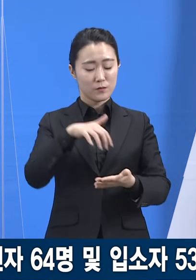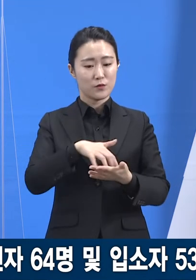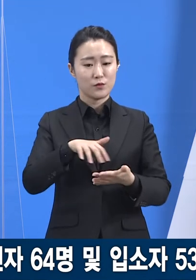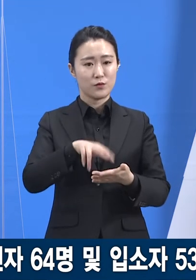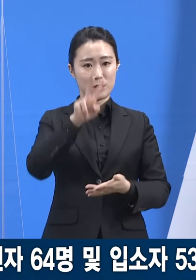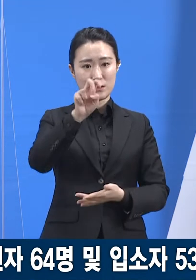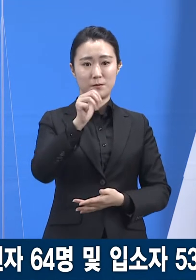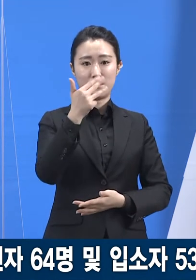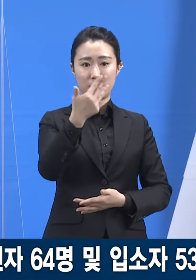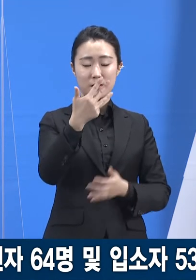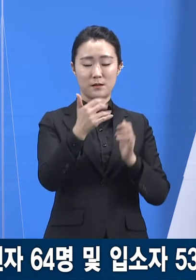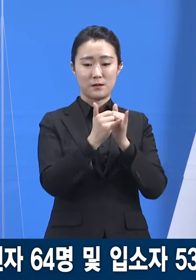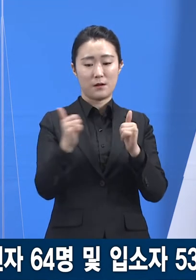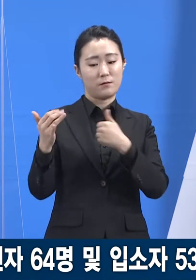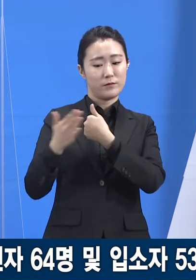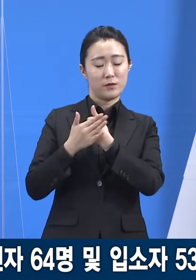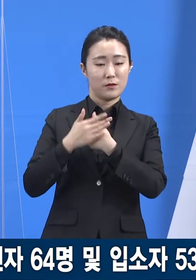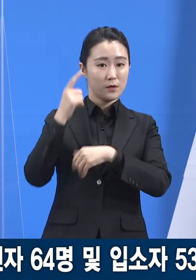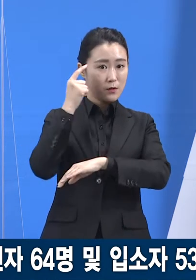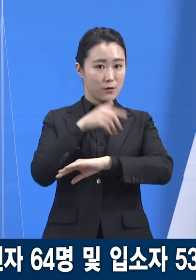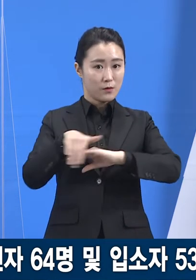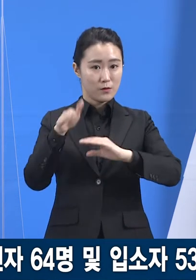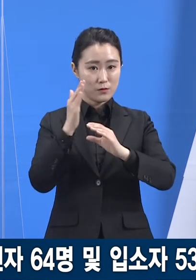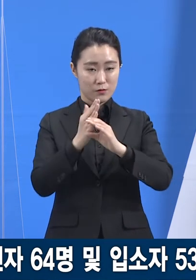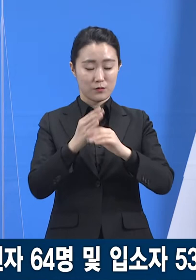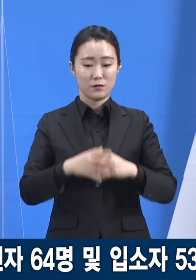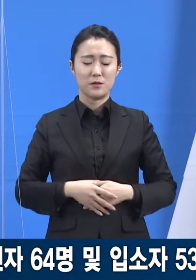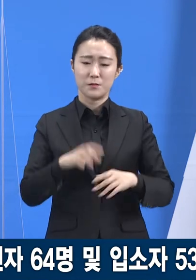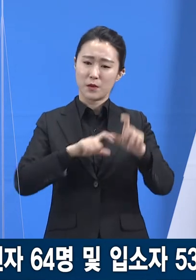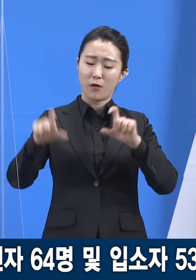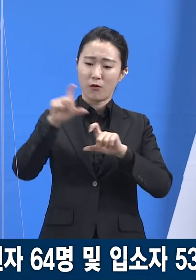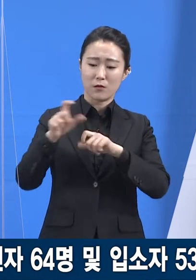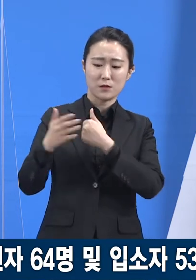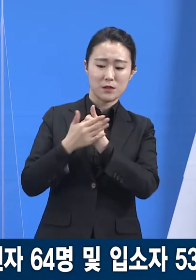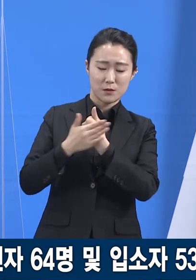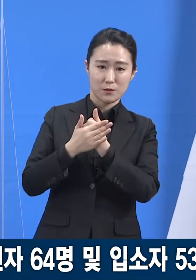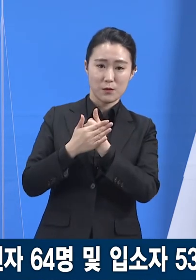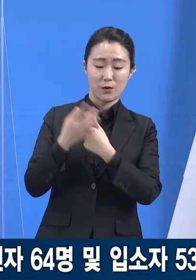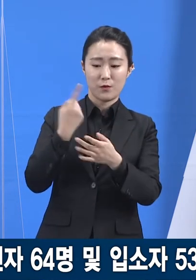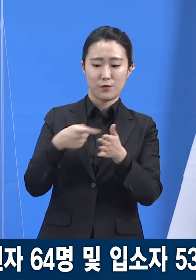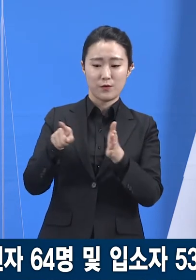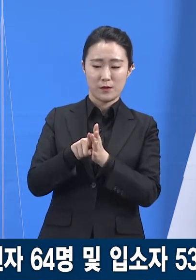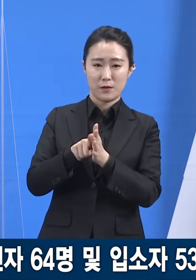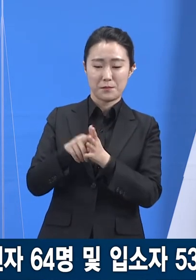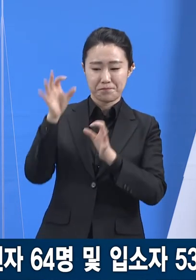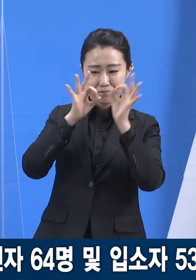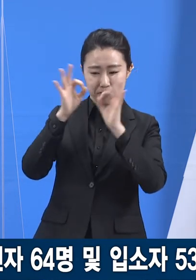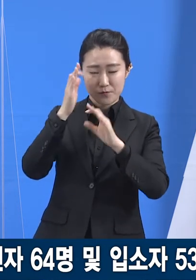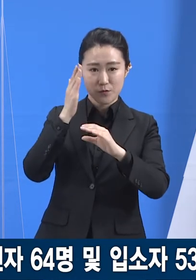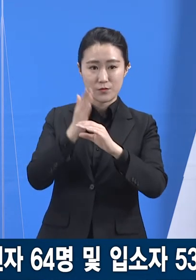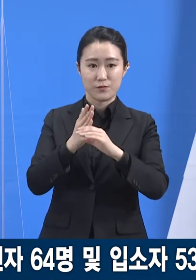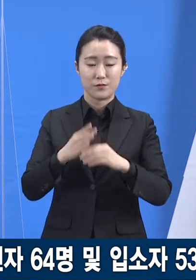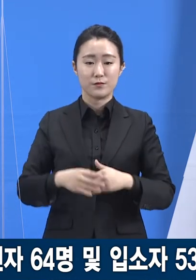의료인력이 투입되며, 추가 지원 인원을 모집하고 있어 순차적으로 배치할 계획입니다.